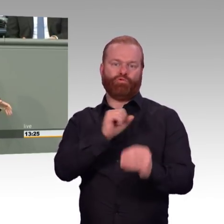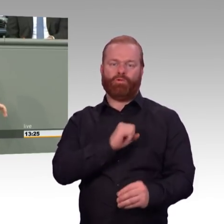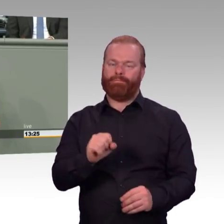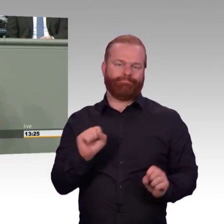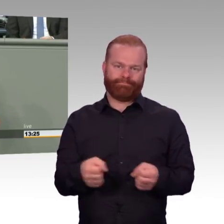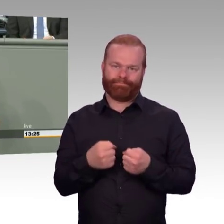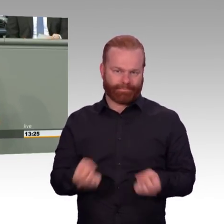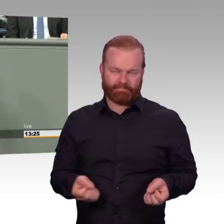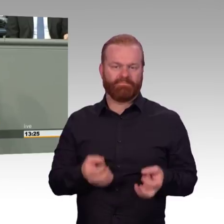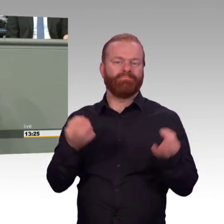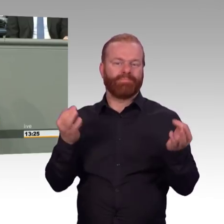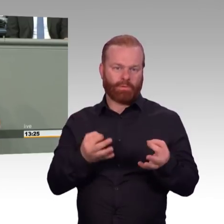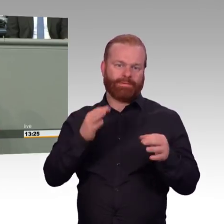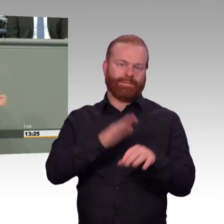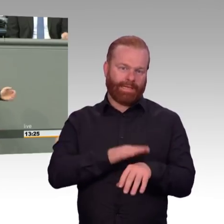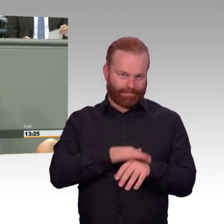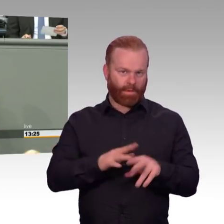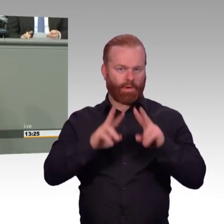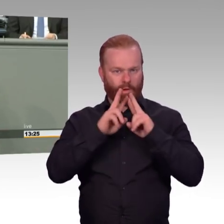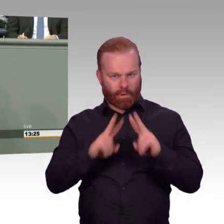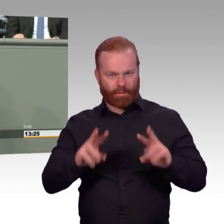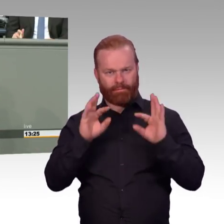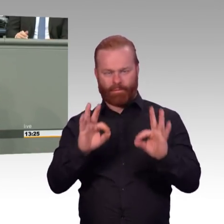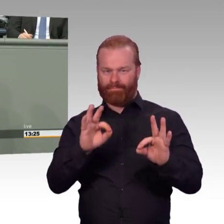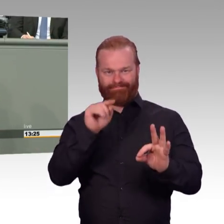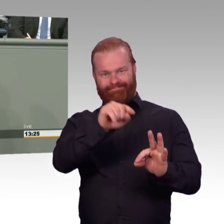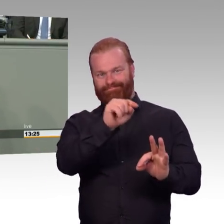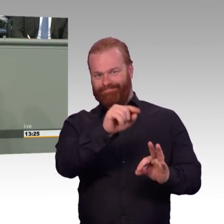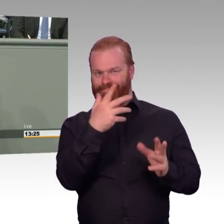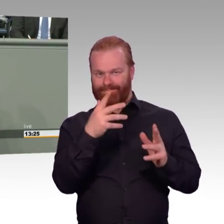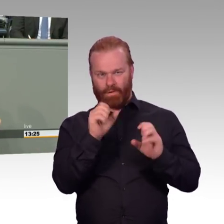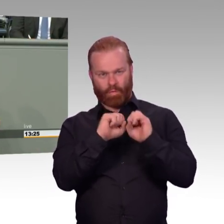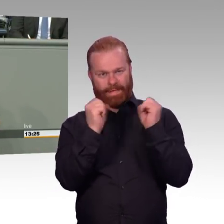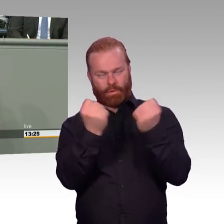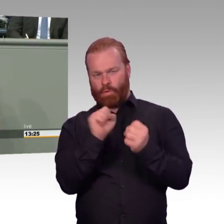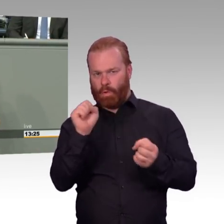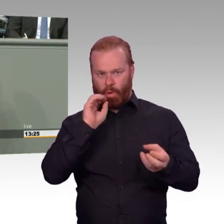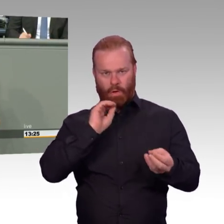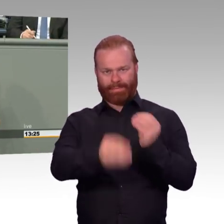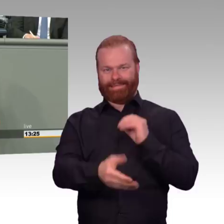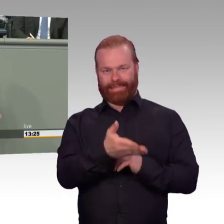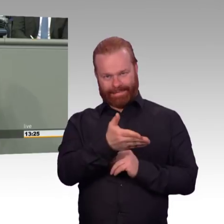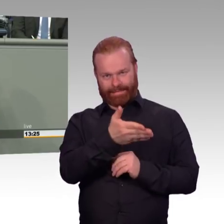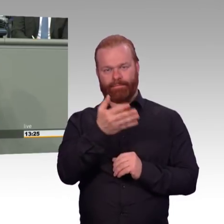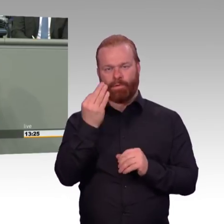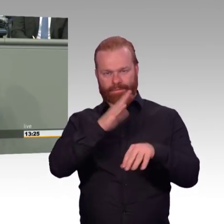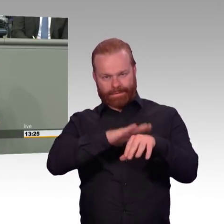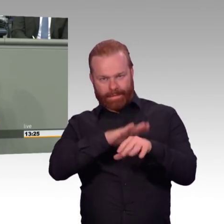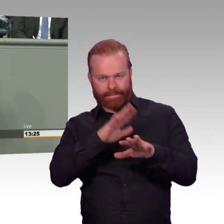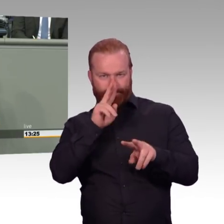Minske für grellt ist, verlöst sie in Klauchheit. Also man braucht Zeit für eine gründliche Umsetzung. Und das sind auch das, gründliche Umsetzung,